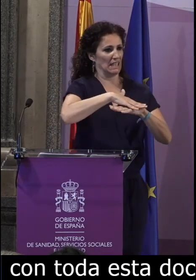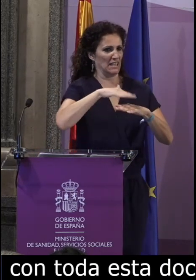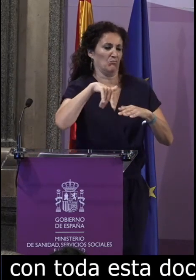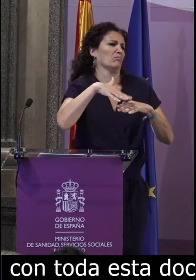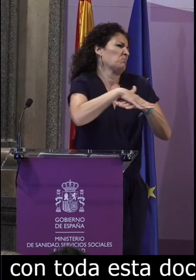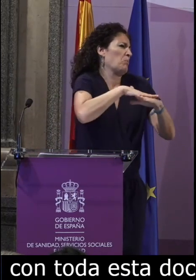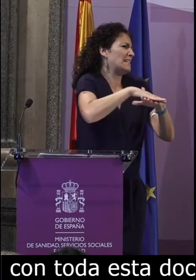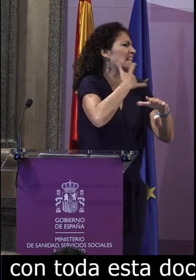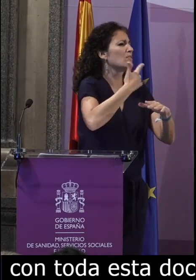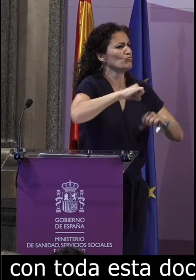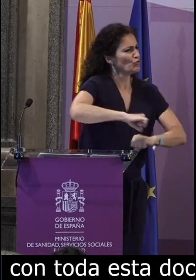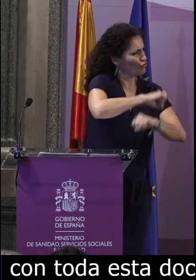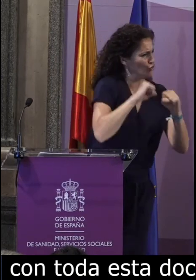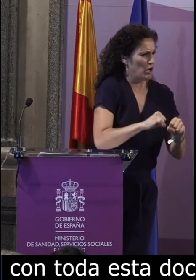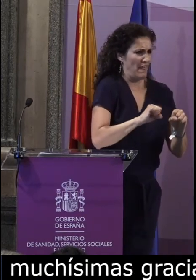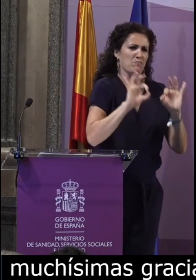El corpus